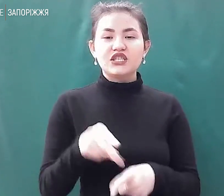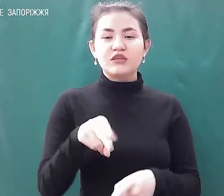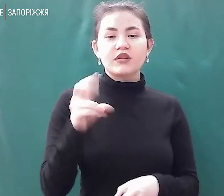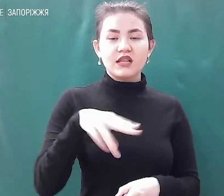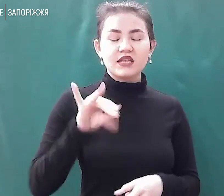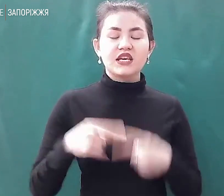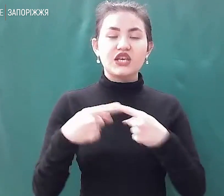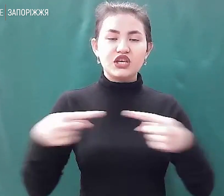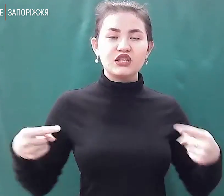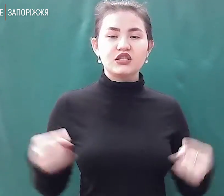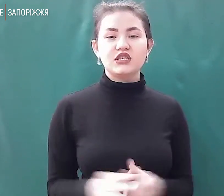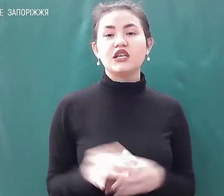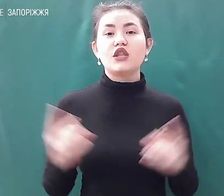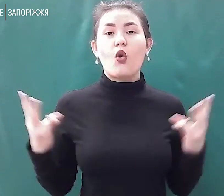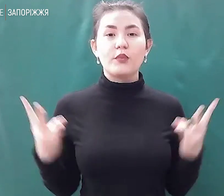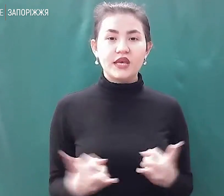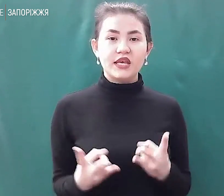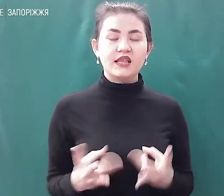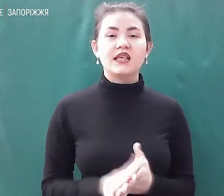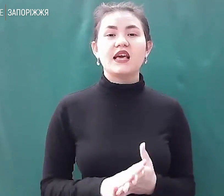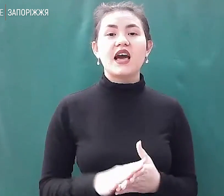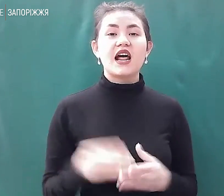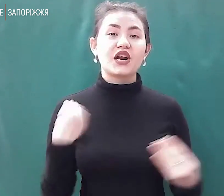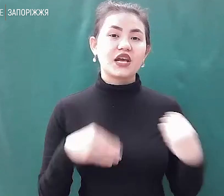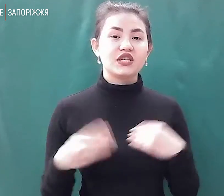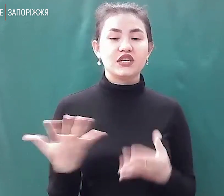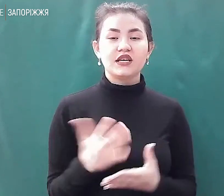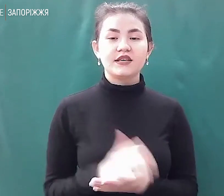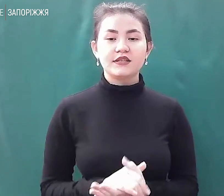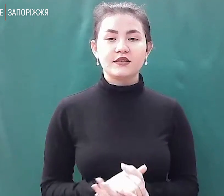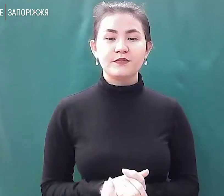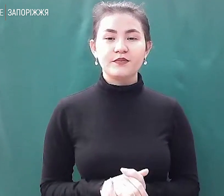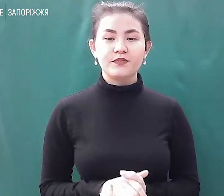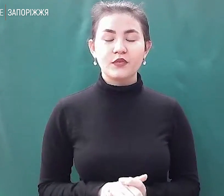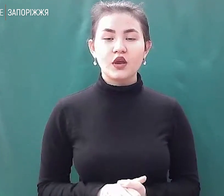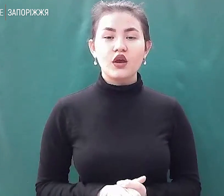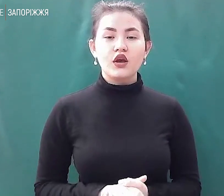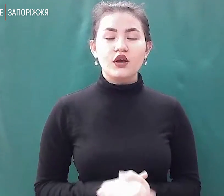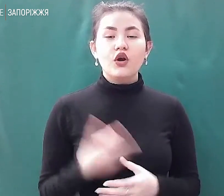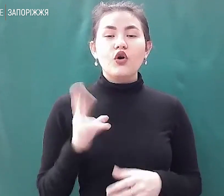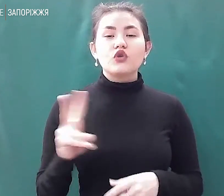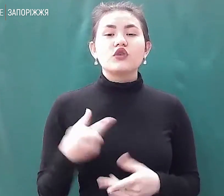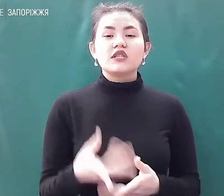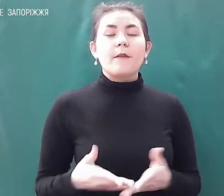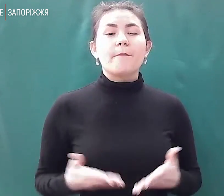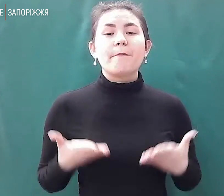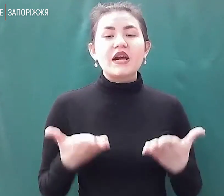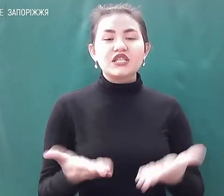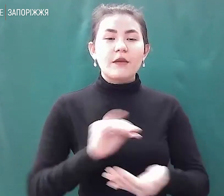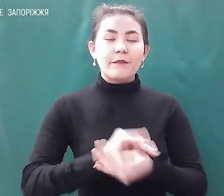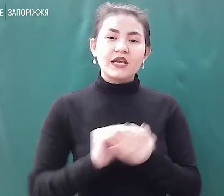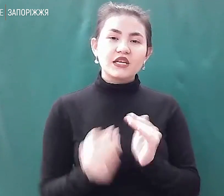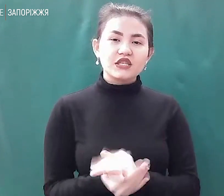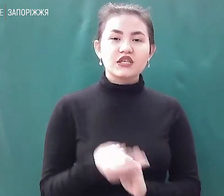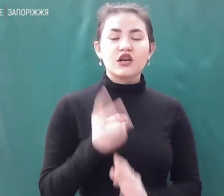необхідні речі. Хтось там пече пиріжки, хтось там збирає на рації,